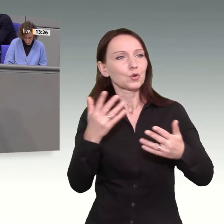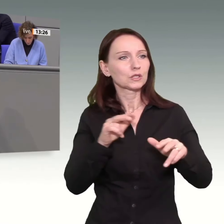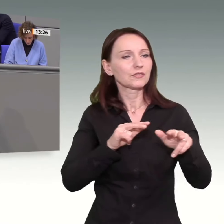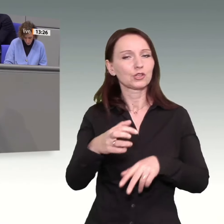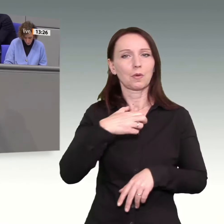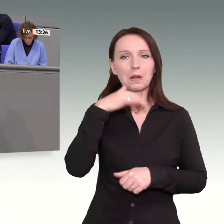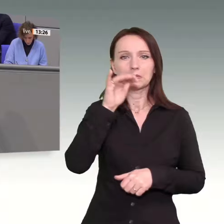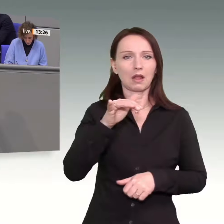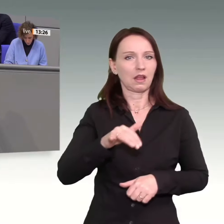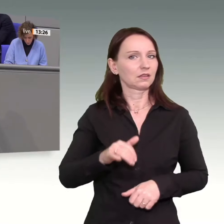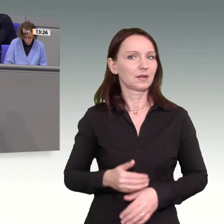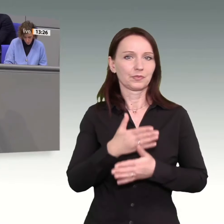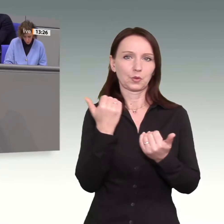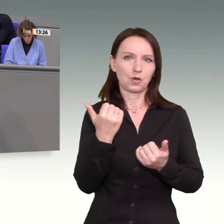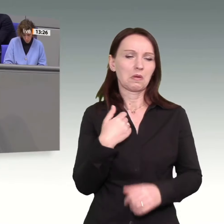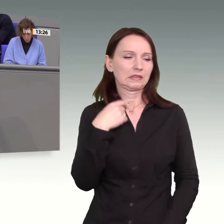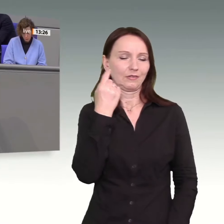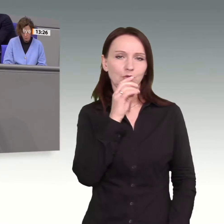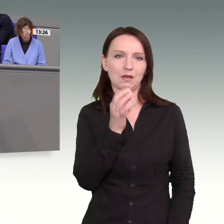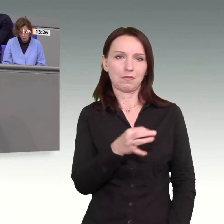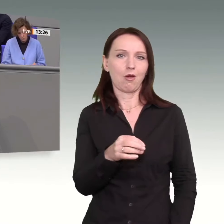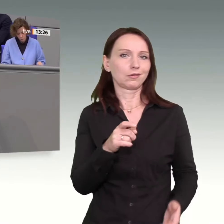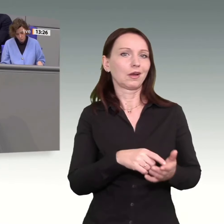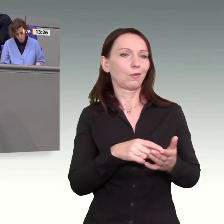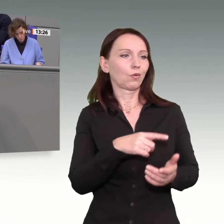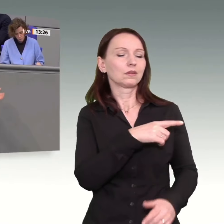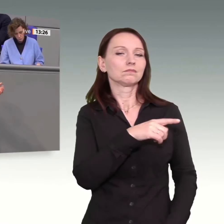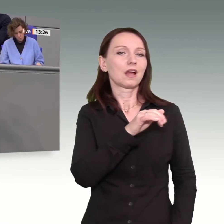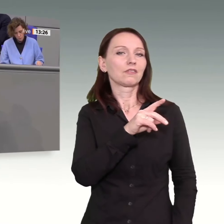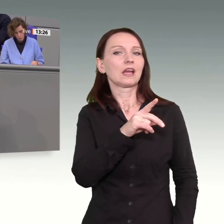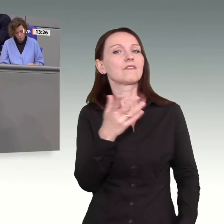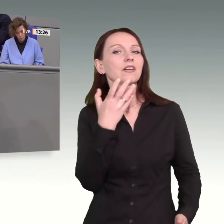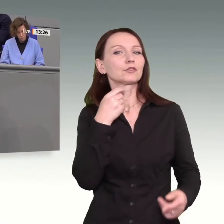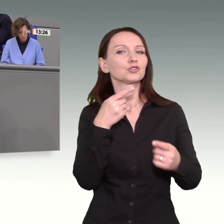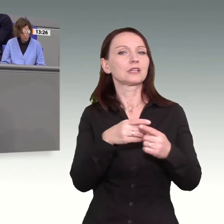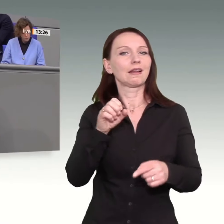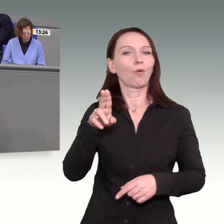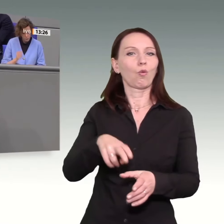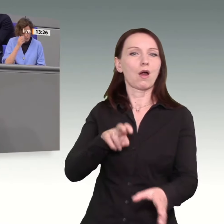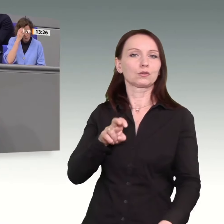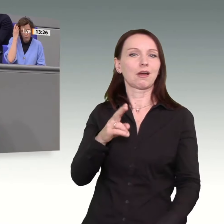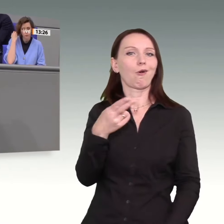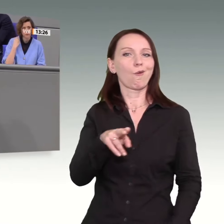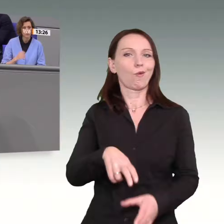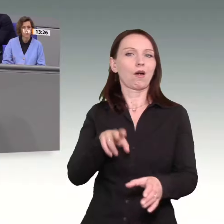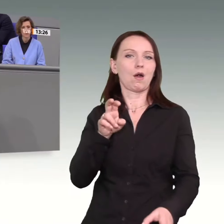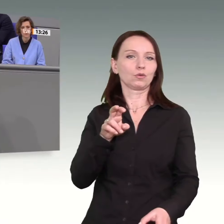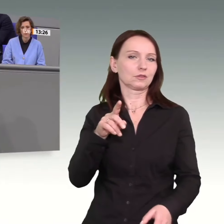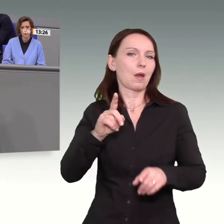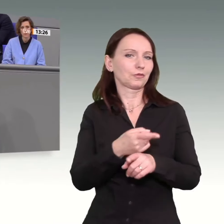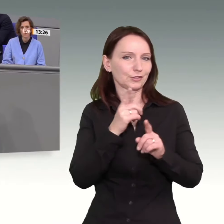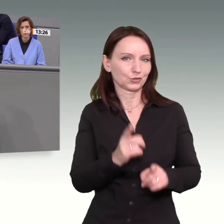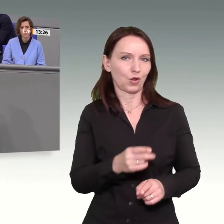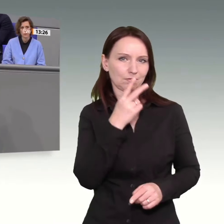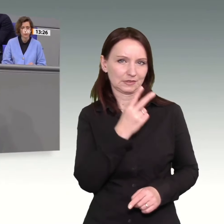und dem Austritt aus dem Euro oder der Abschaffung des Euros führen will. Dessen ungeachtet hat die Bundesregierung bei der Beantwortung der